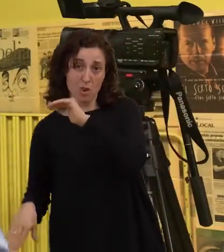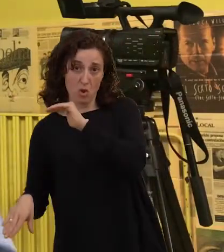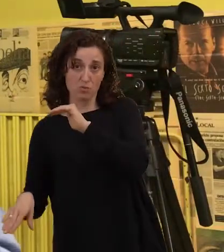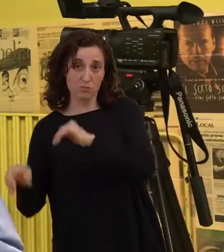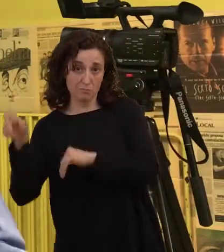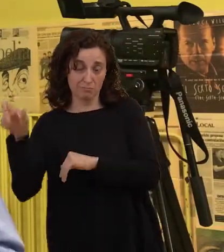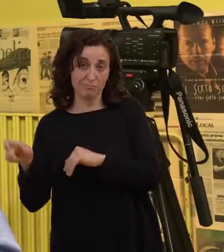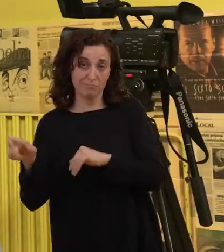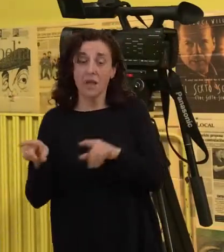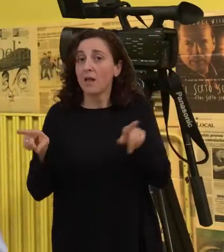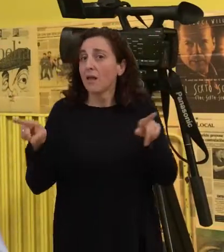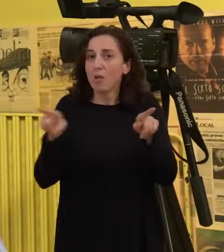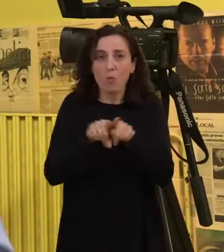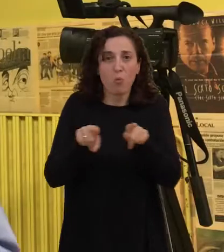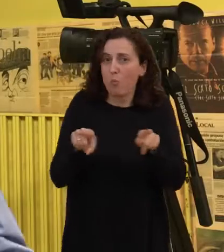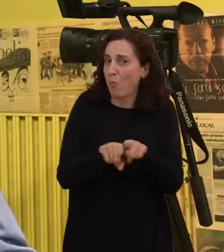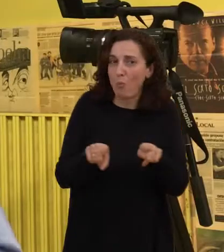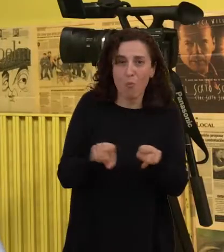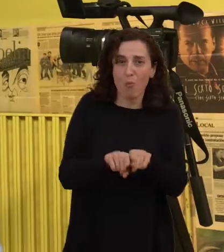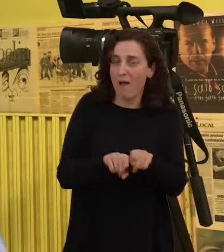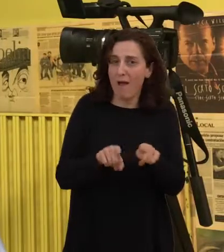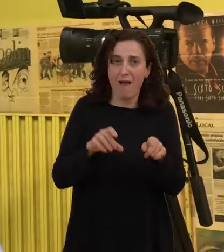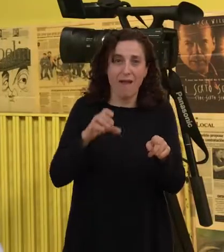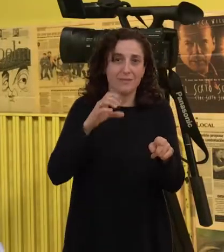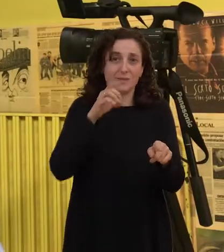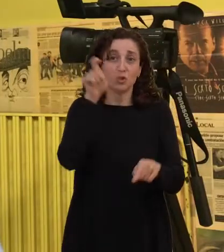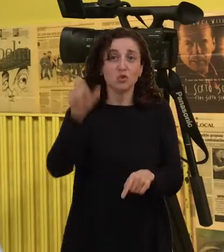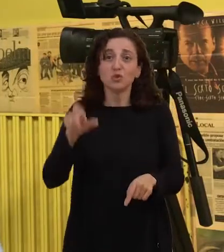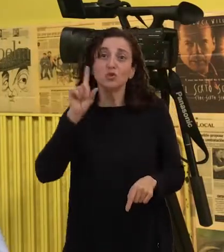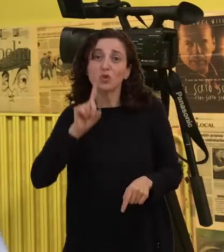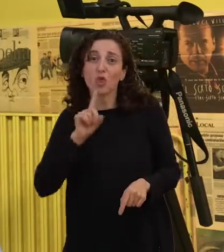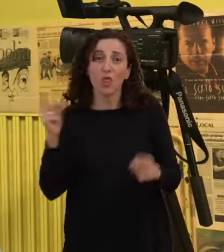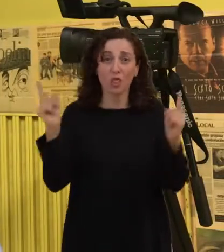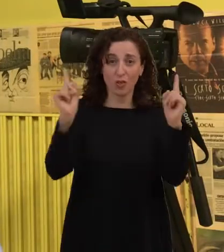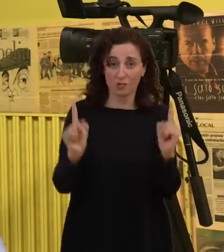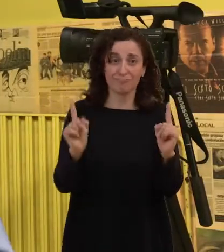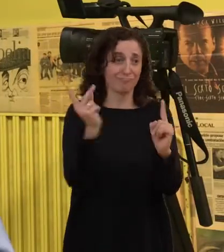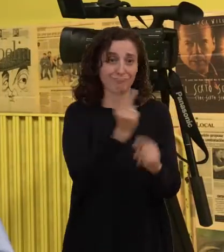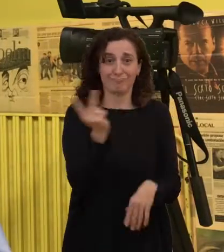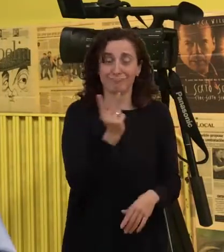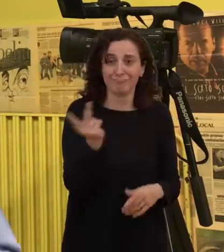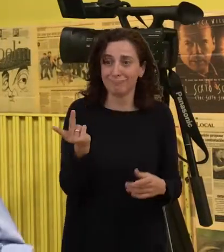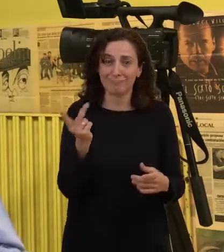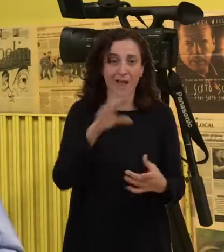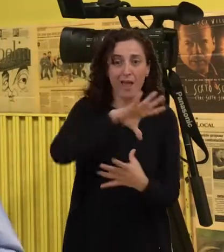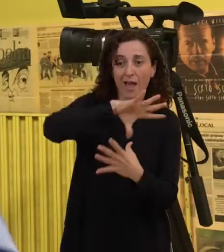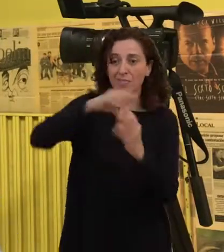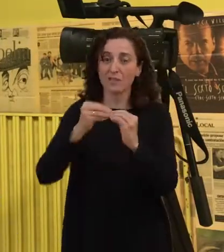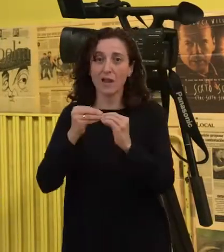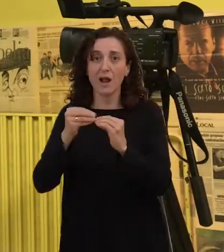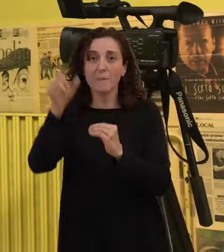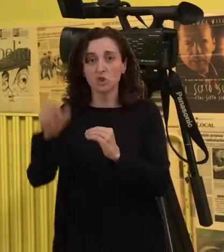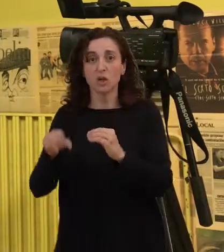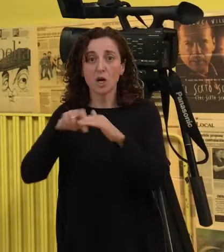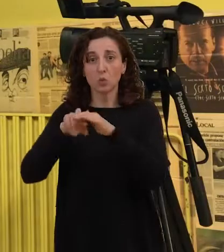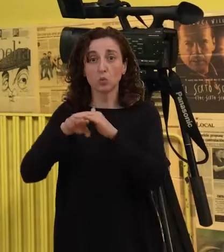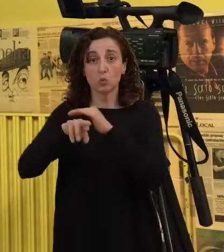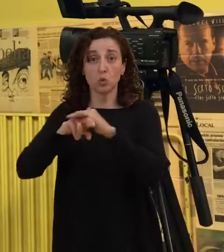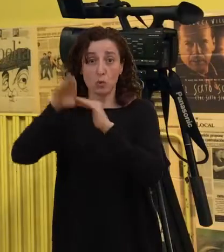Pois algo así pasa en... en a comunicación entre sordos, tamén. Hai que adaptarse ao que menos recursos teña. Como se produce